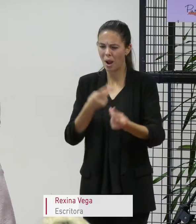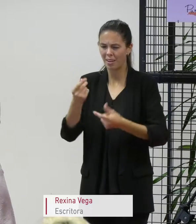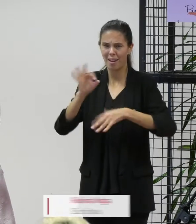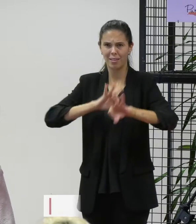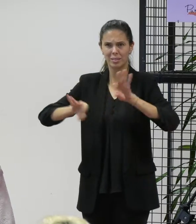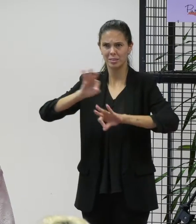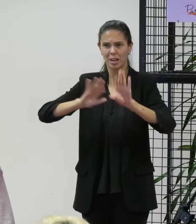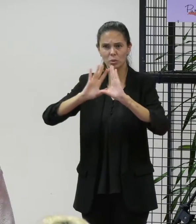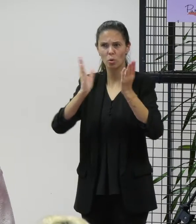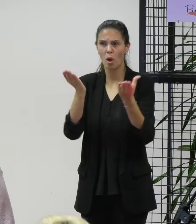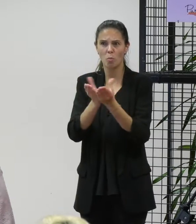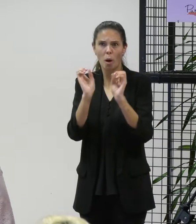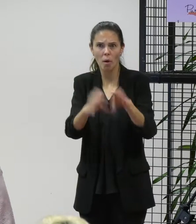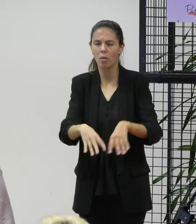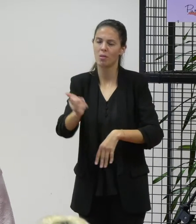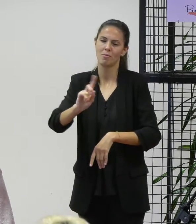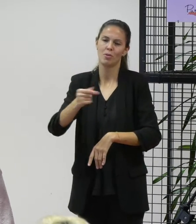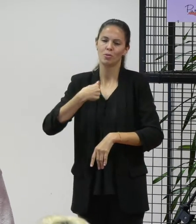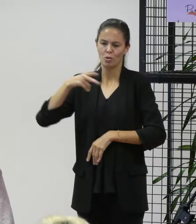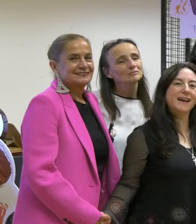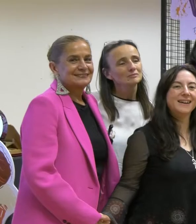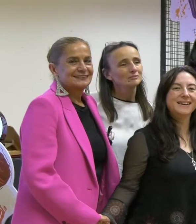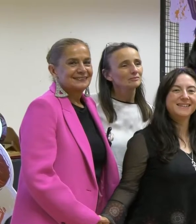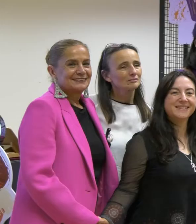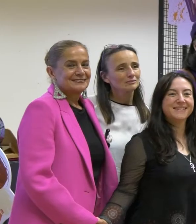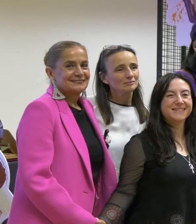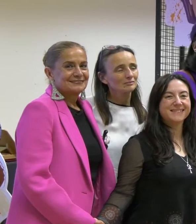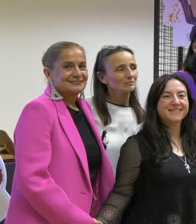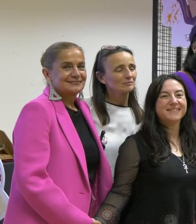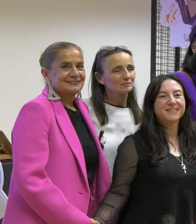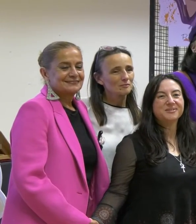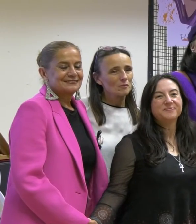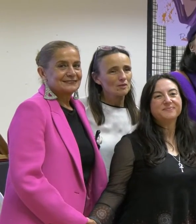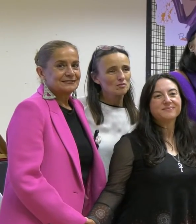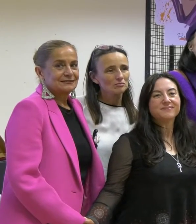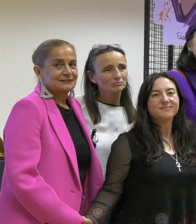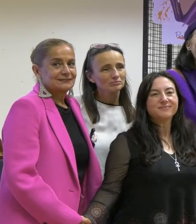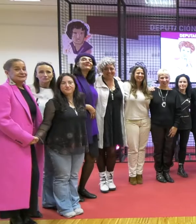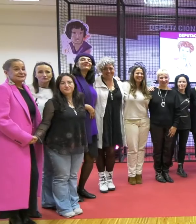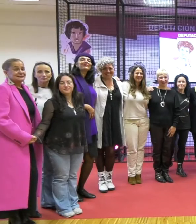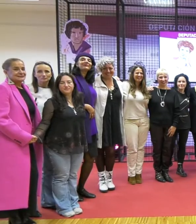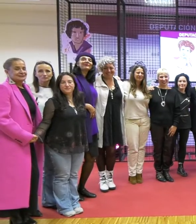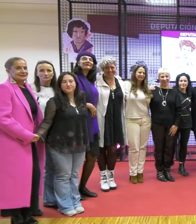do mundo Eu Que ainda estou viva Aplausos